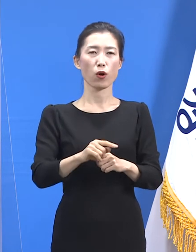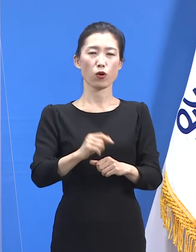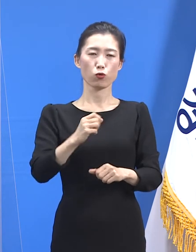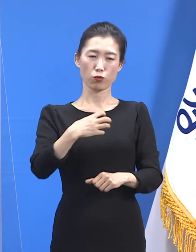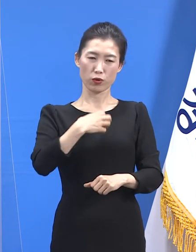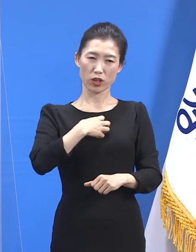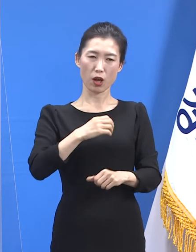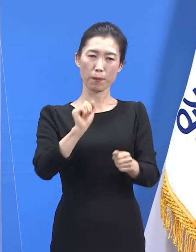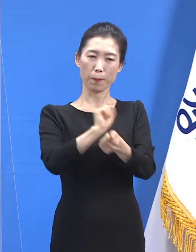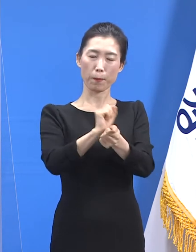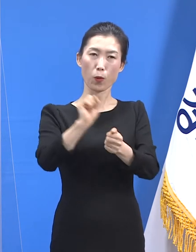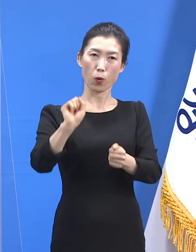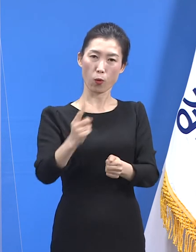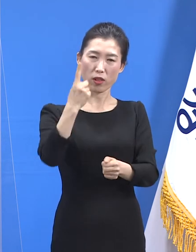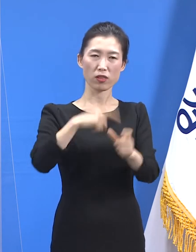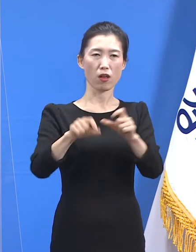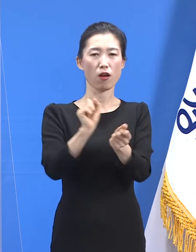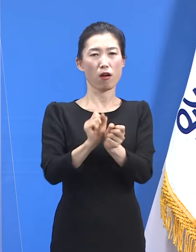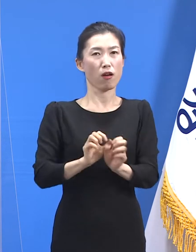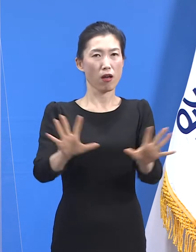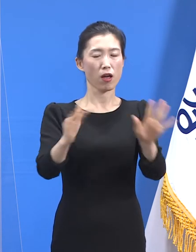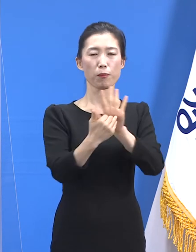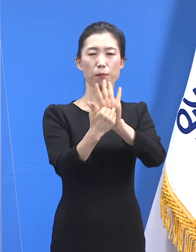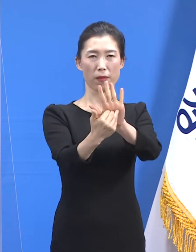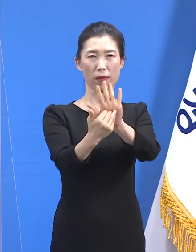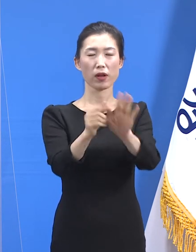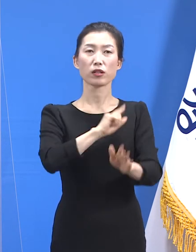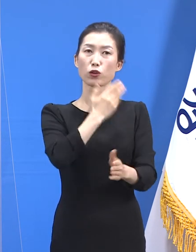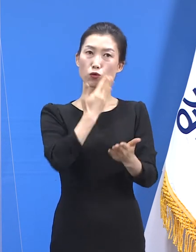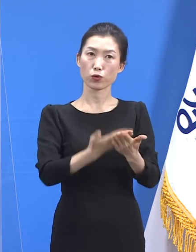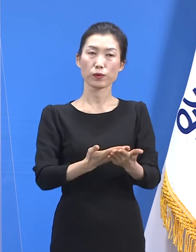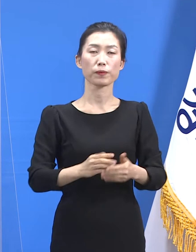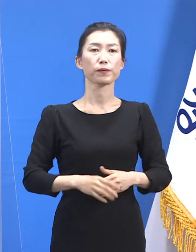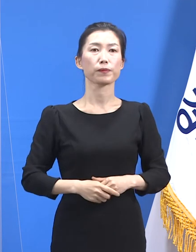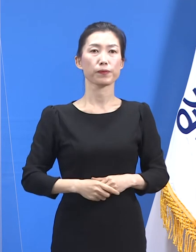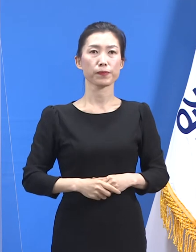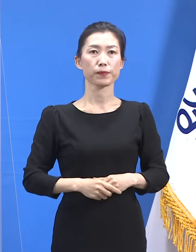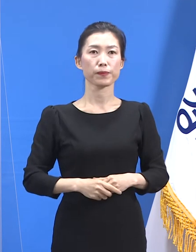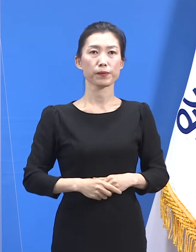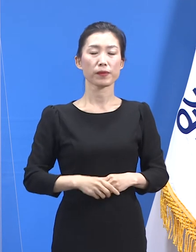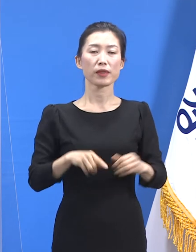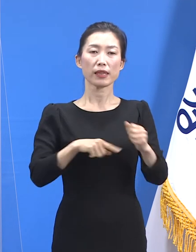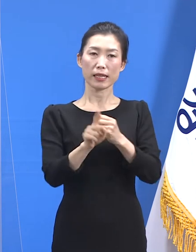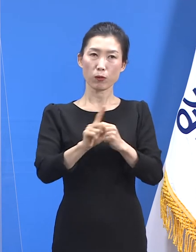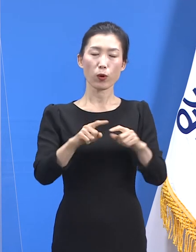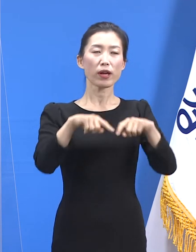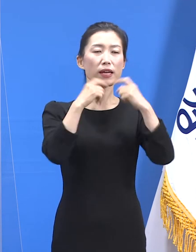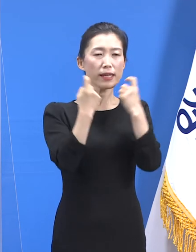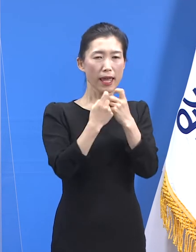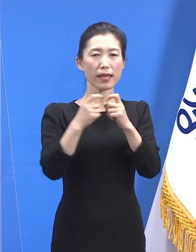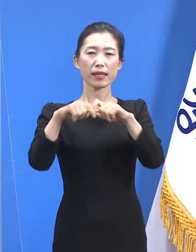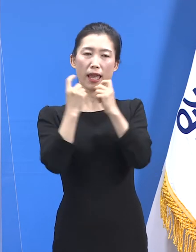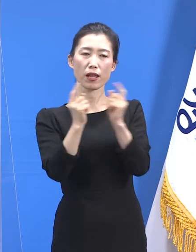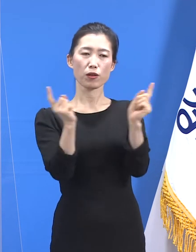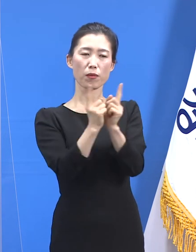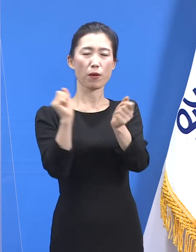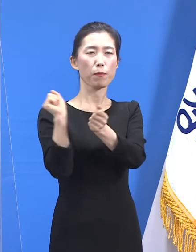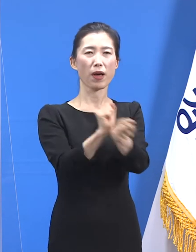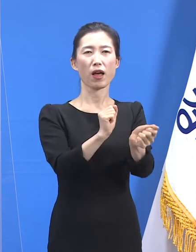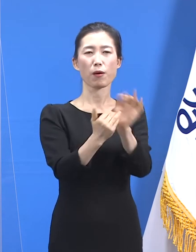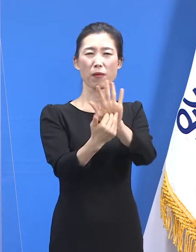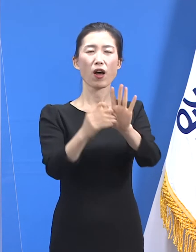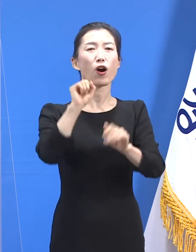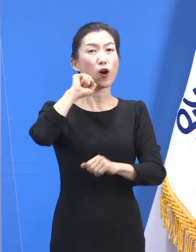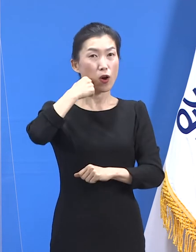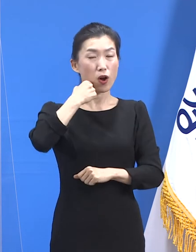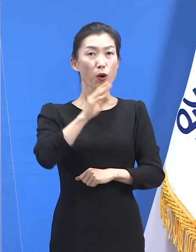감염원이 확산되는 것을 막는 일입니다. 즉, 개별 감염 사례는 막기 어렵지만 그